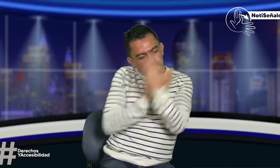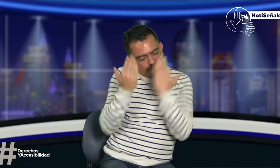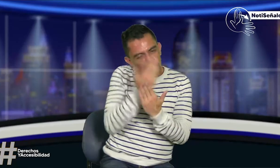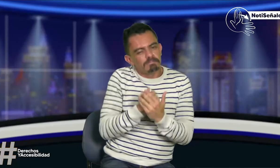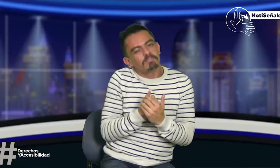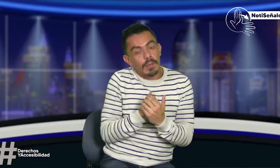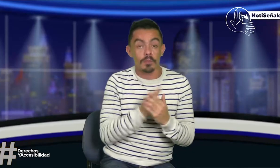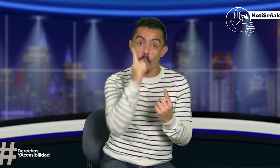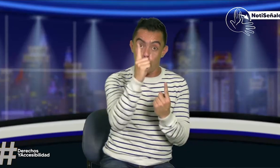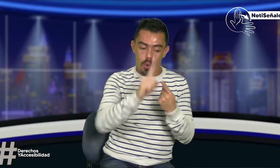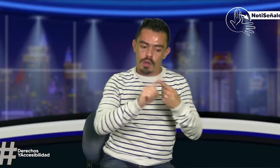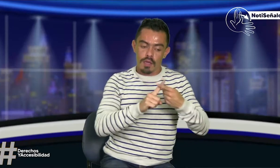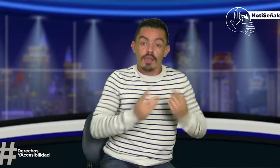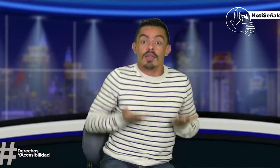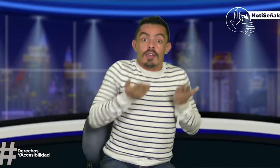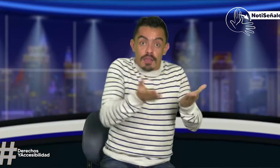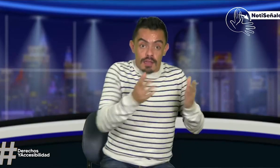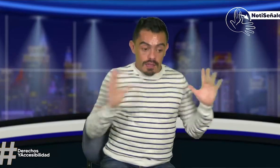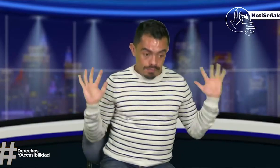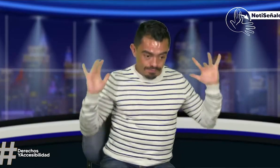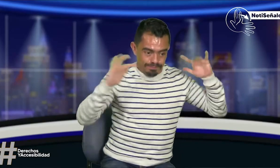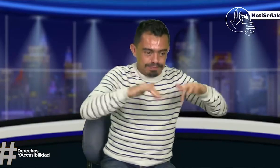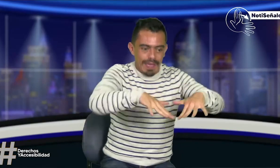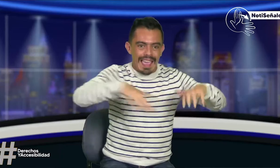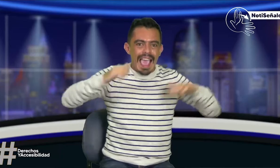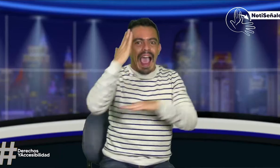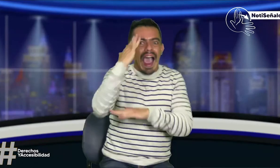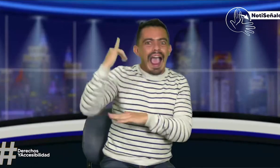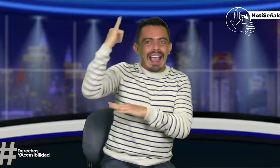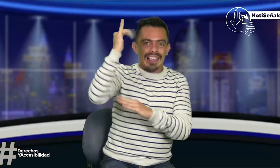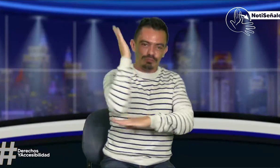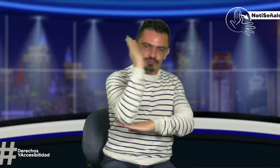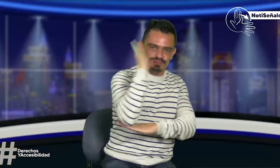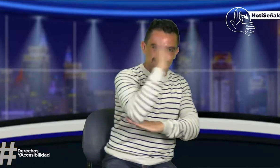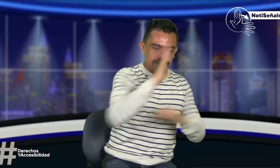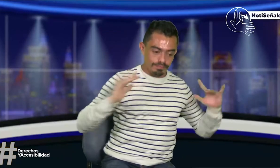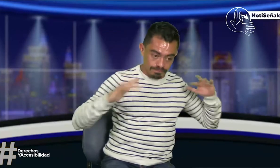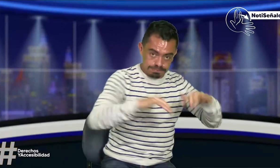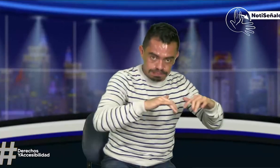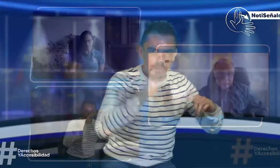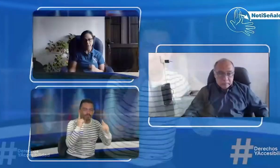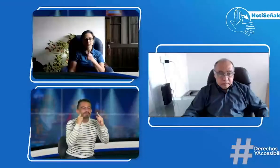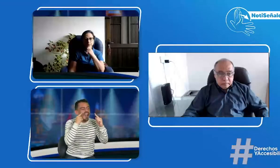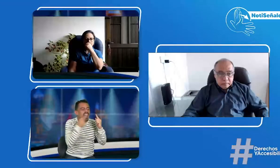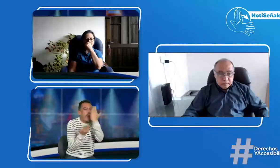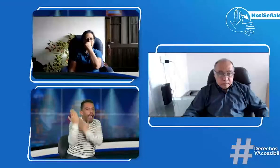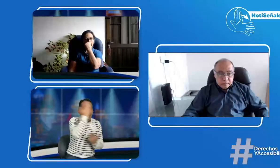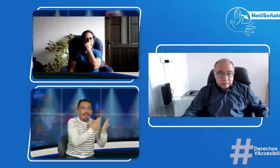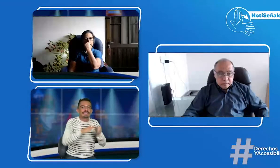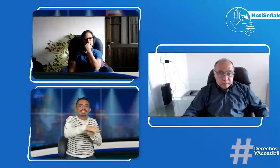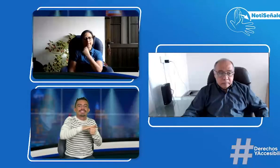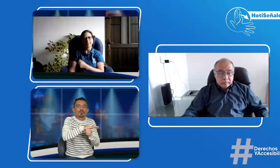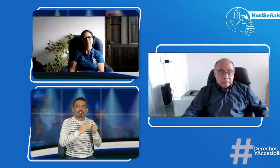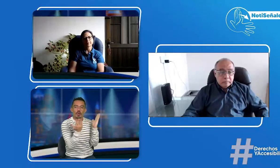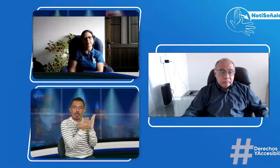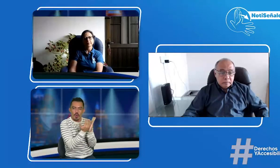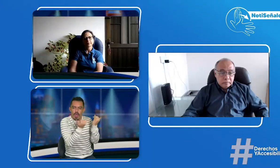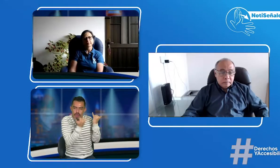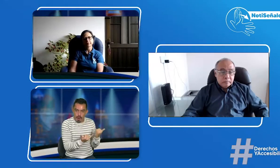pasar esta propuesta. Y pues también de analizar dentro de esta propuesta, esta asamblea educativa, ¿qué va valer